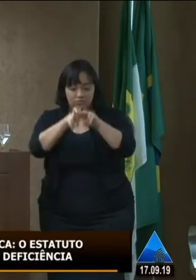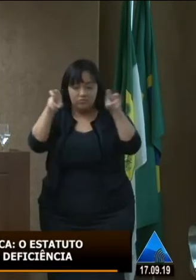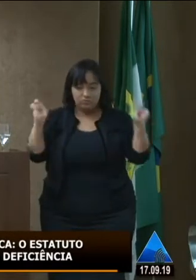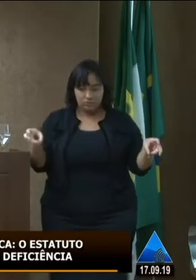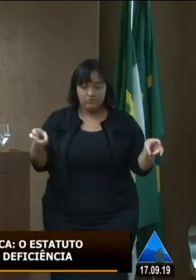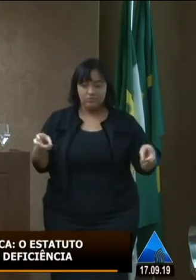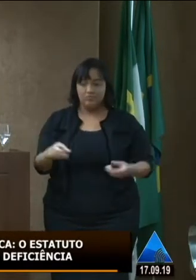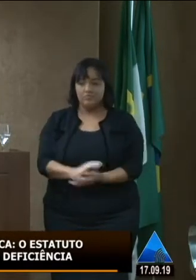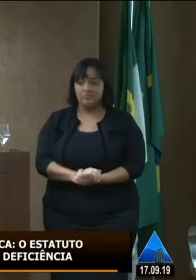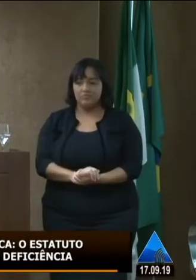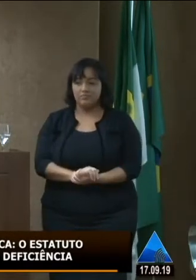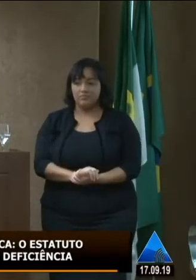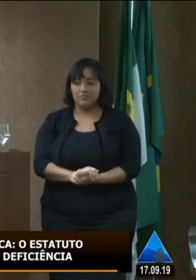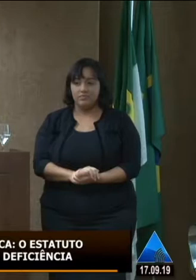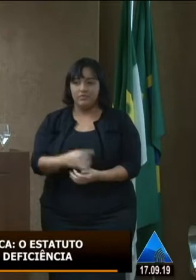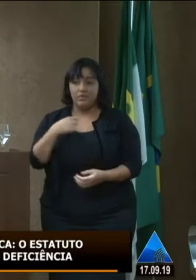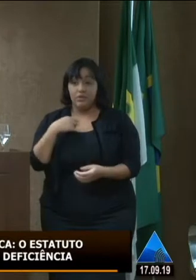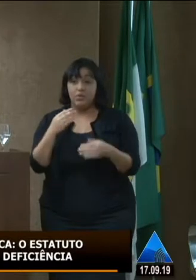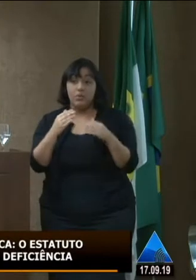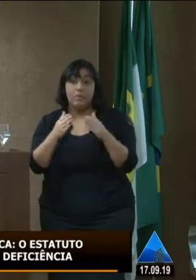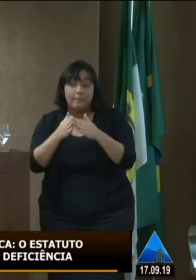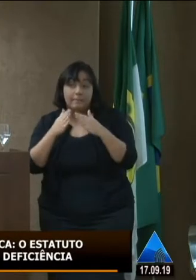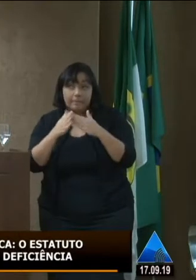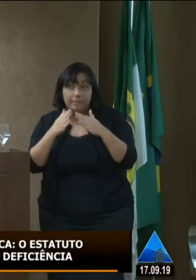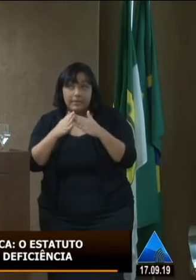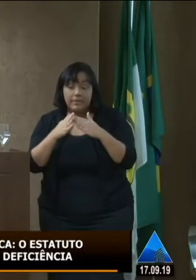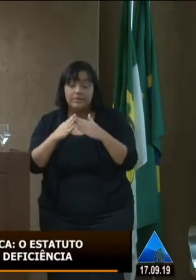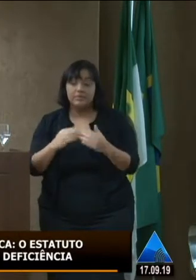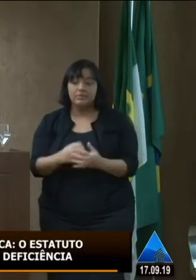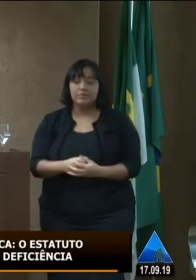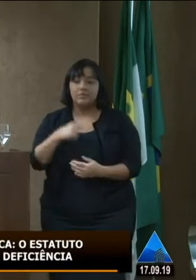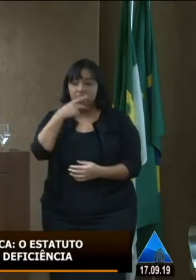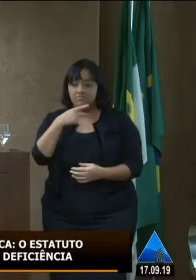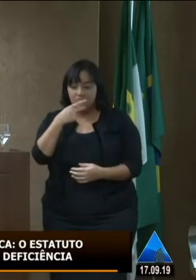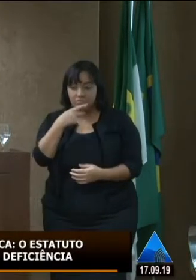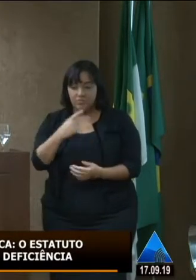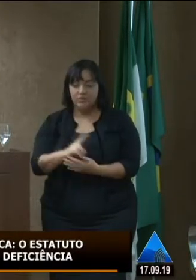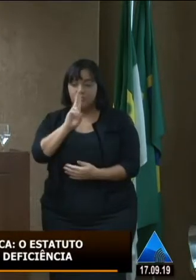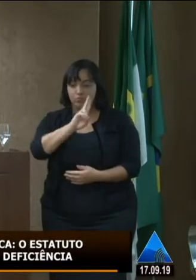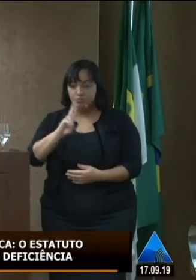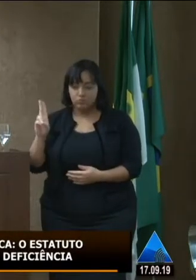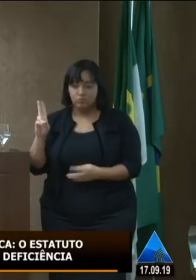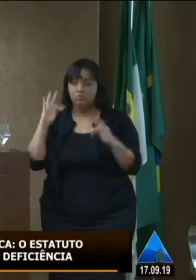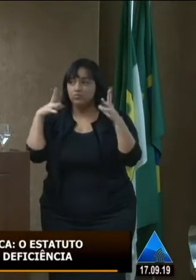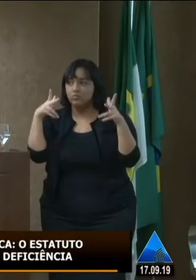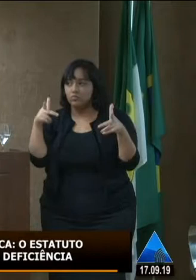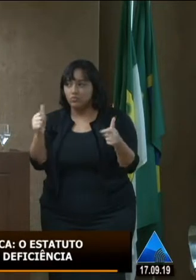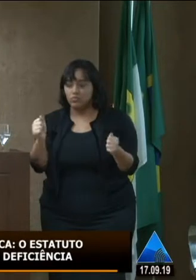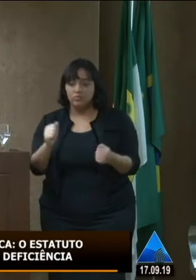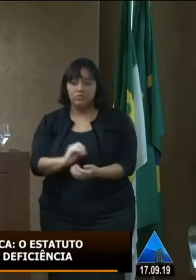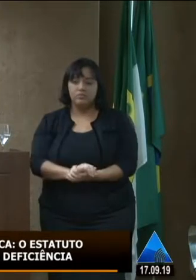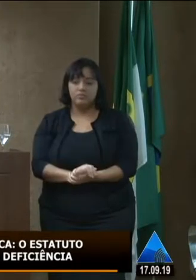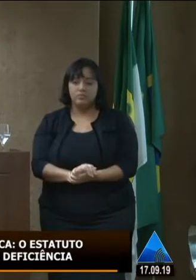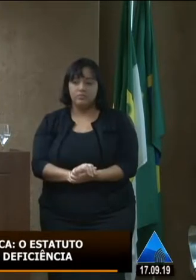e a quem eu peço permissão para saudar em nome de toda a sociedade